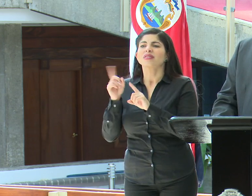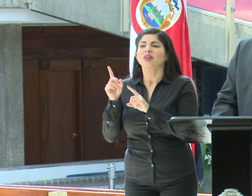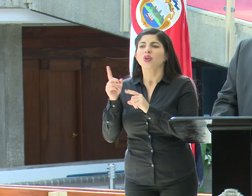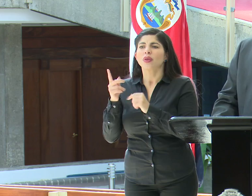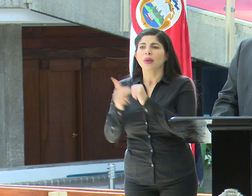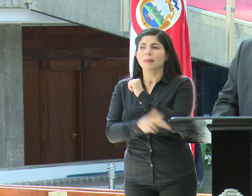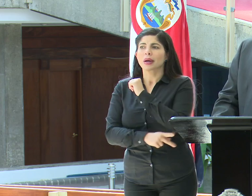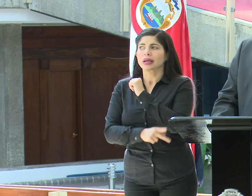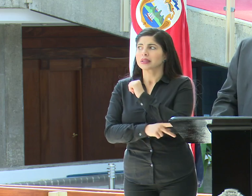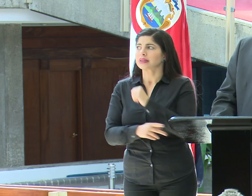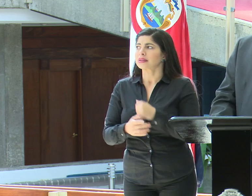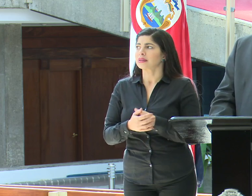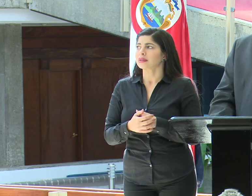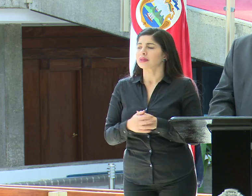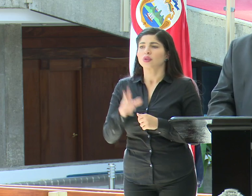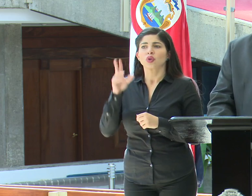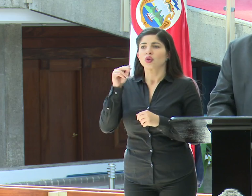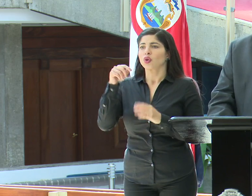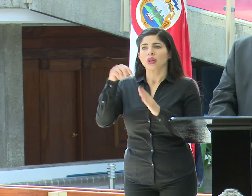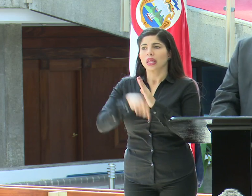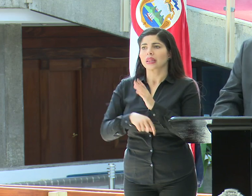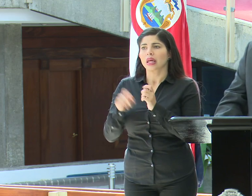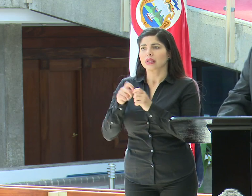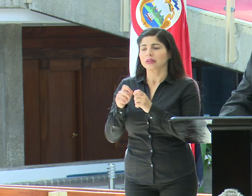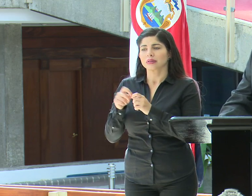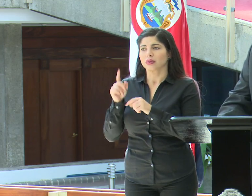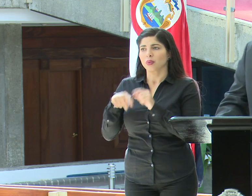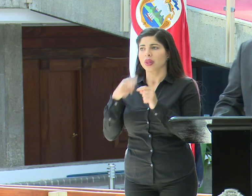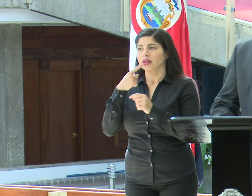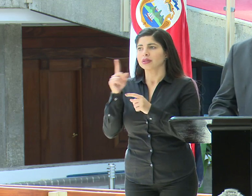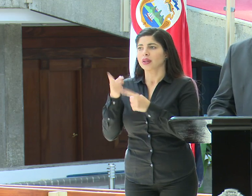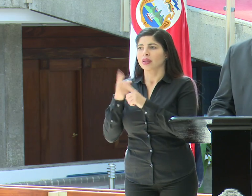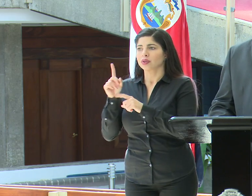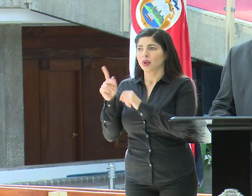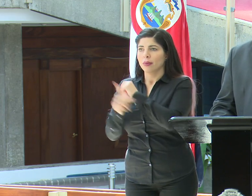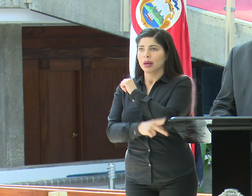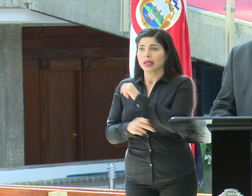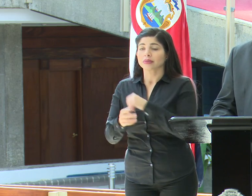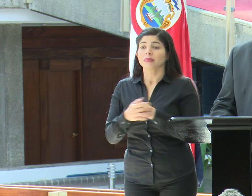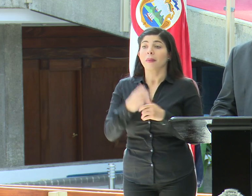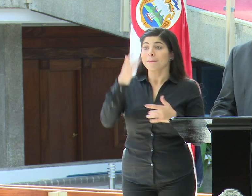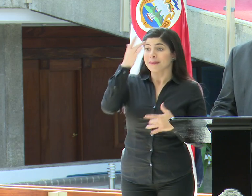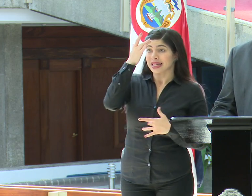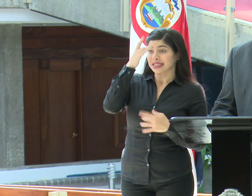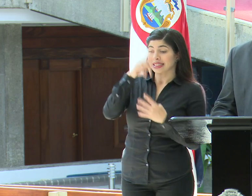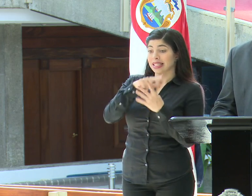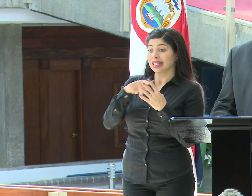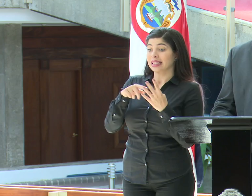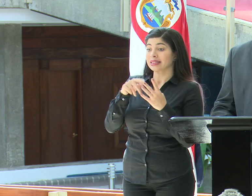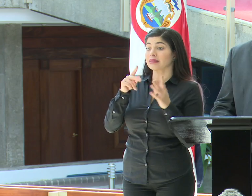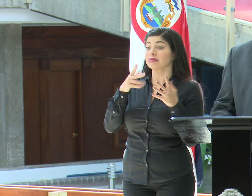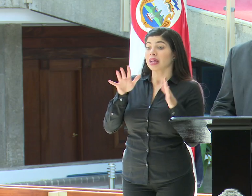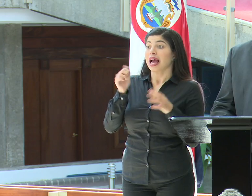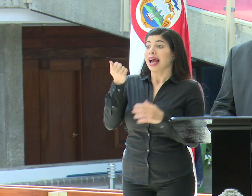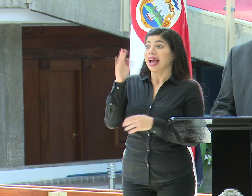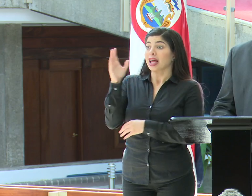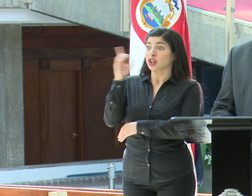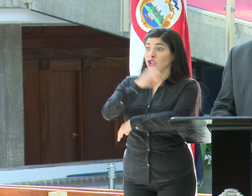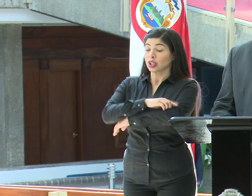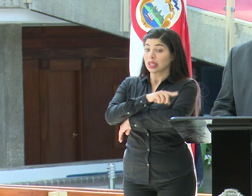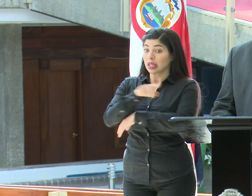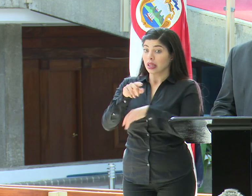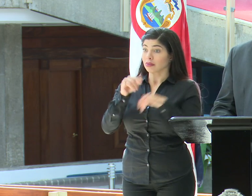No entramos en ese nivel de detalles. Doctor, en el caso de los pacientes, estos que ya cumplen los 14 días, el día de hoy